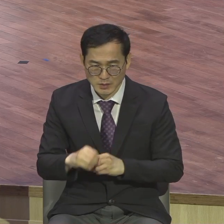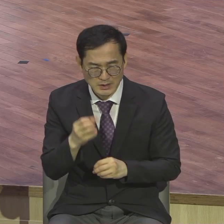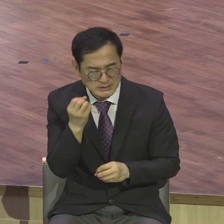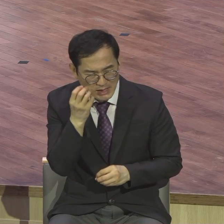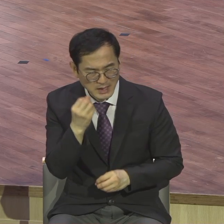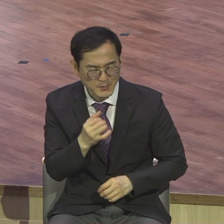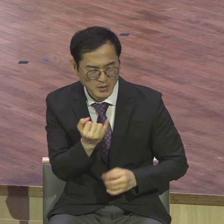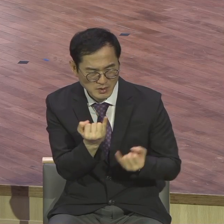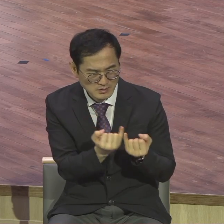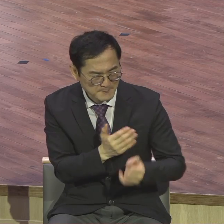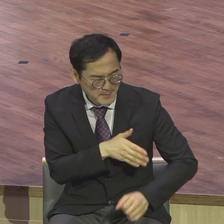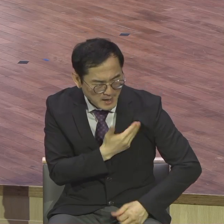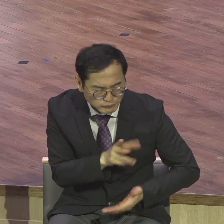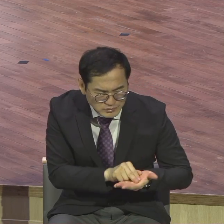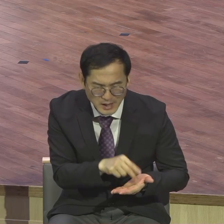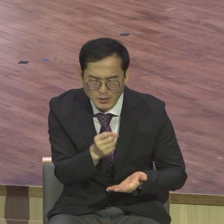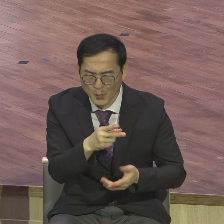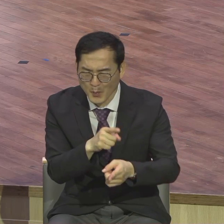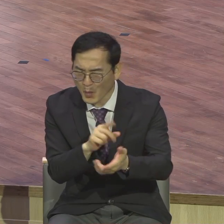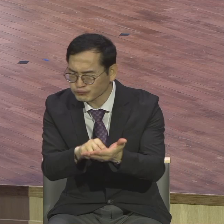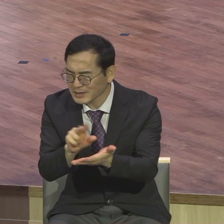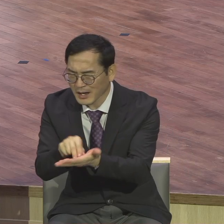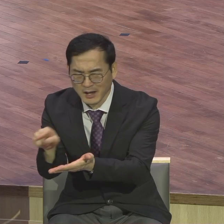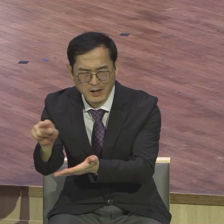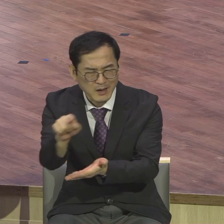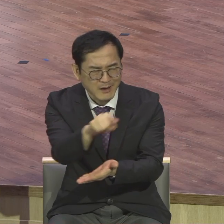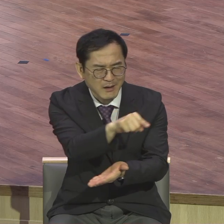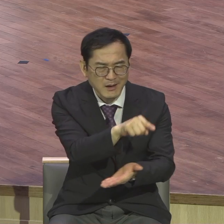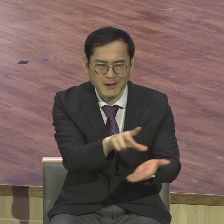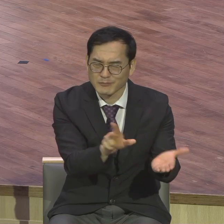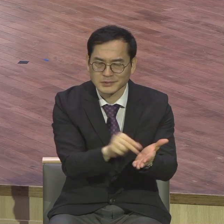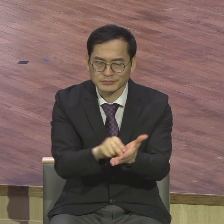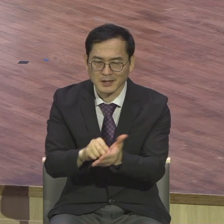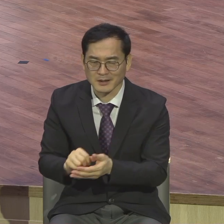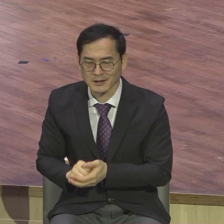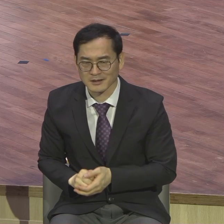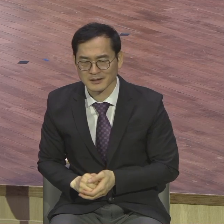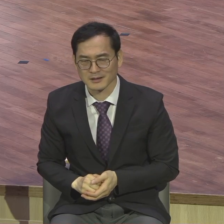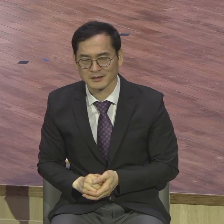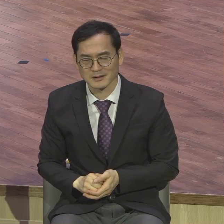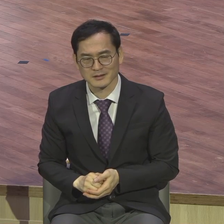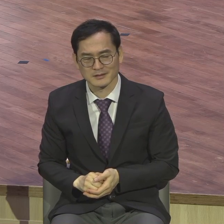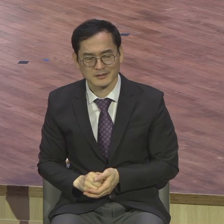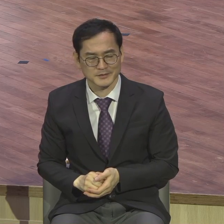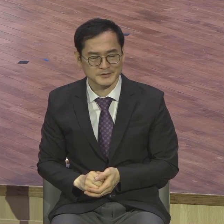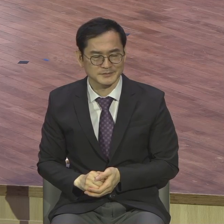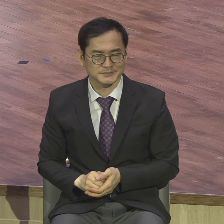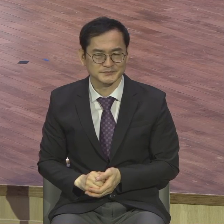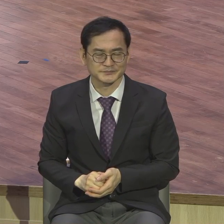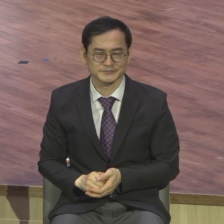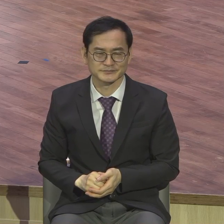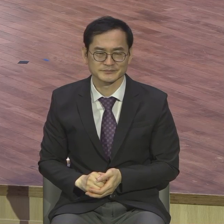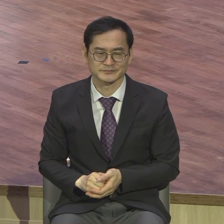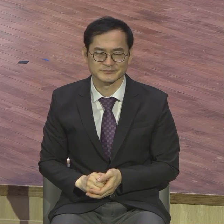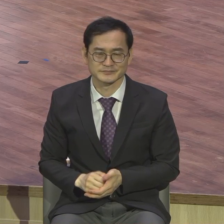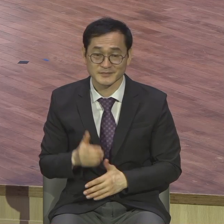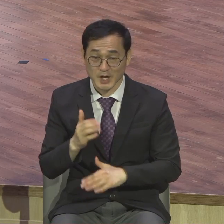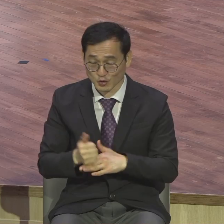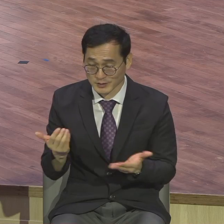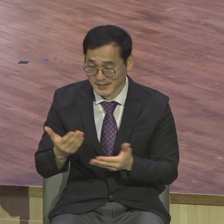그래서 이런 하딩의 업무 태도를 빗대어서 자신에게 부과된 일을 적극적으로